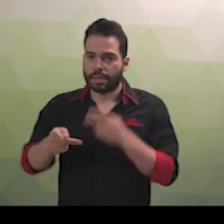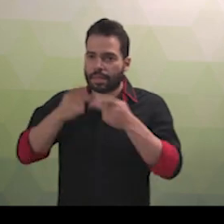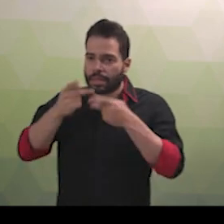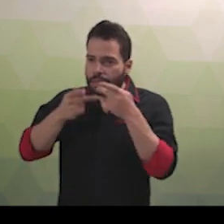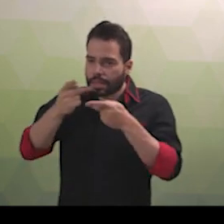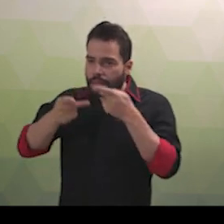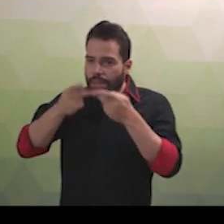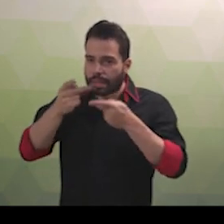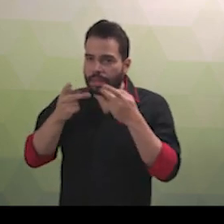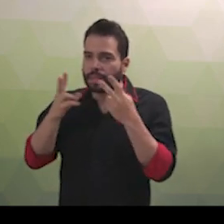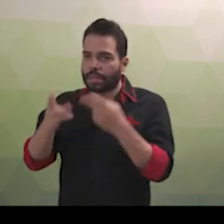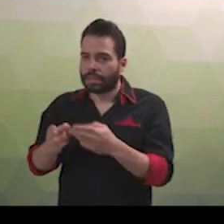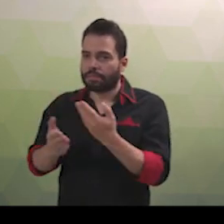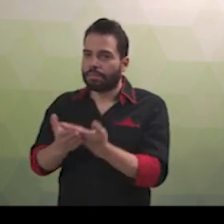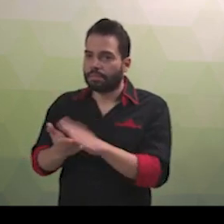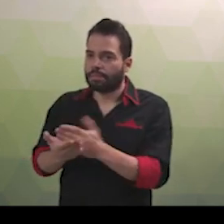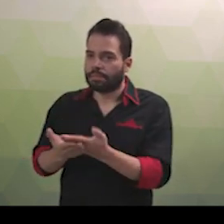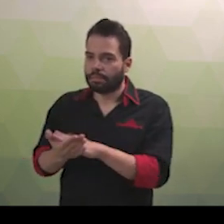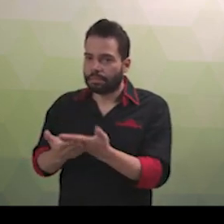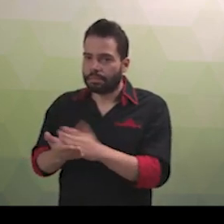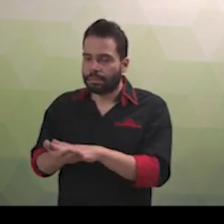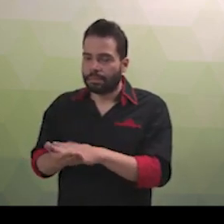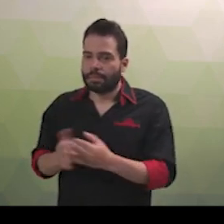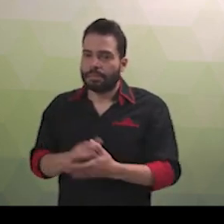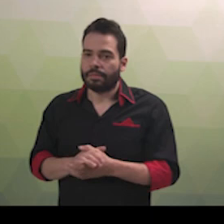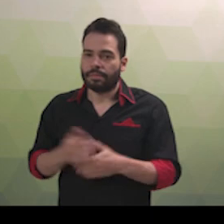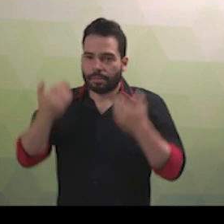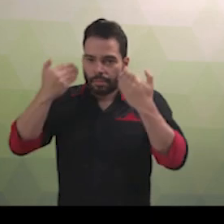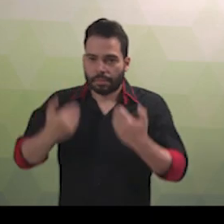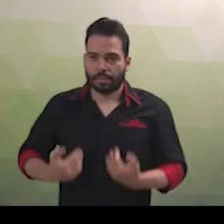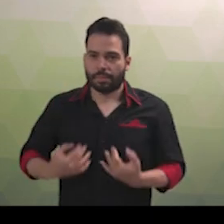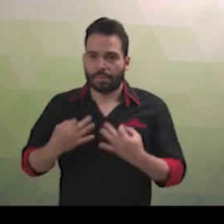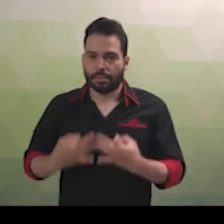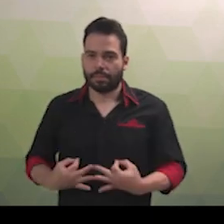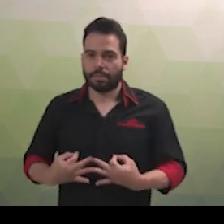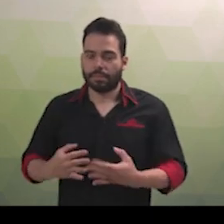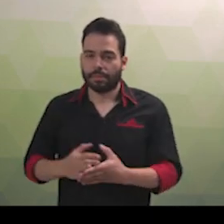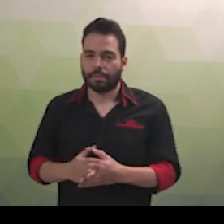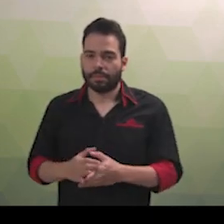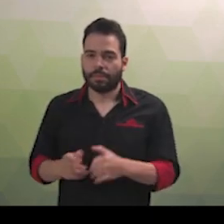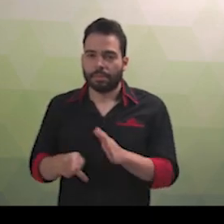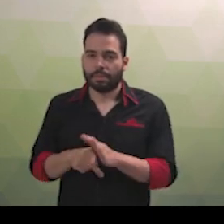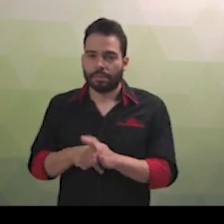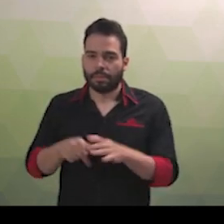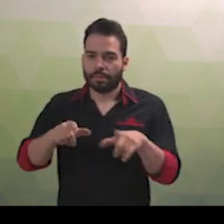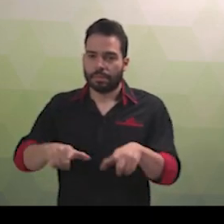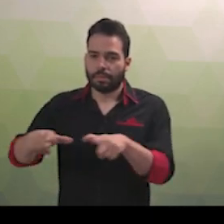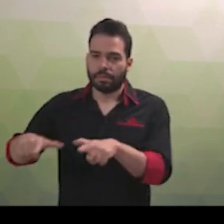ambientes que frequentar por causa do exercício profissional, pela solidariedade e consciência de que o direito de